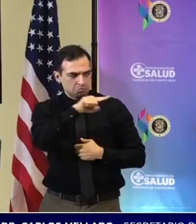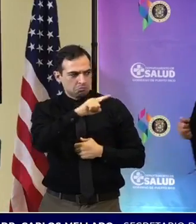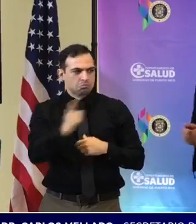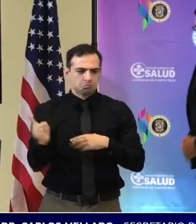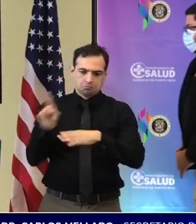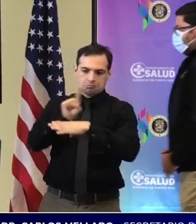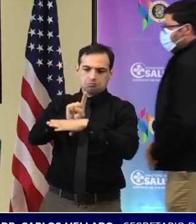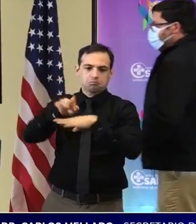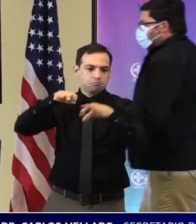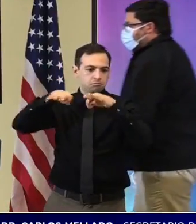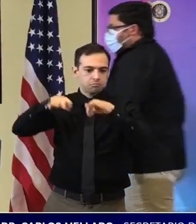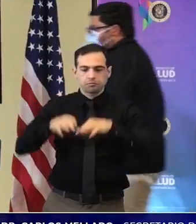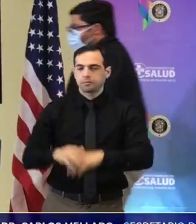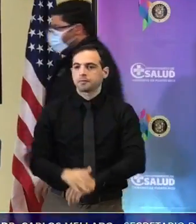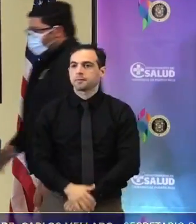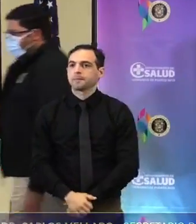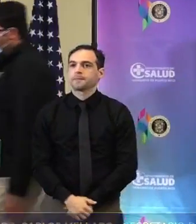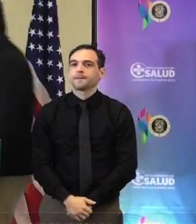Bien,